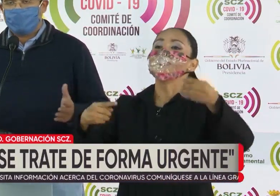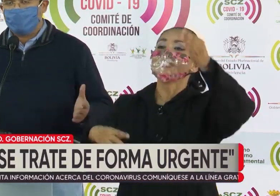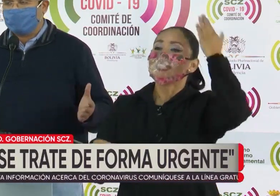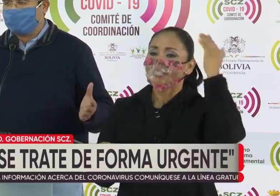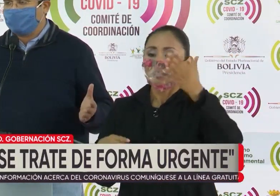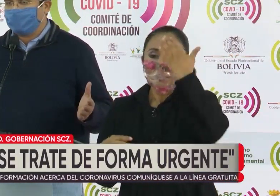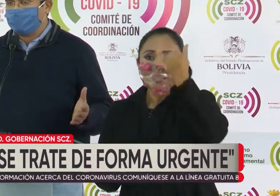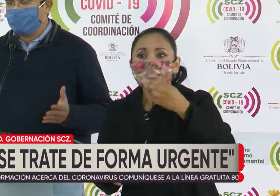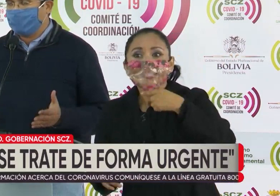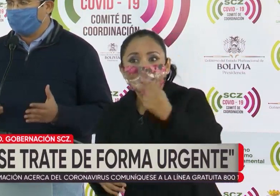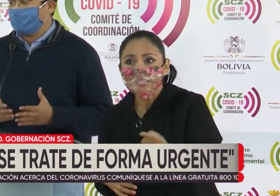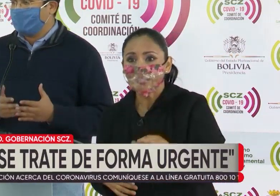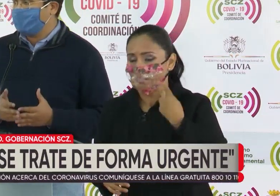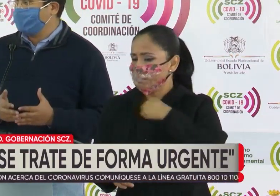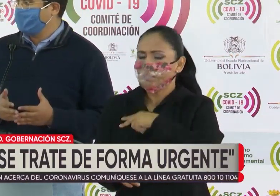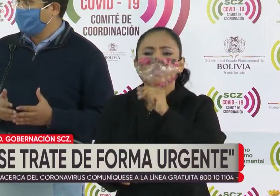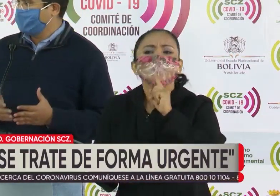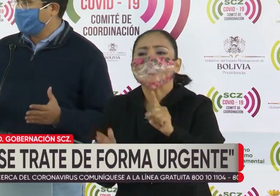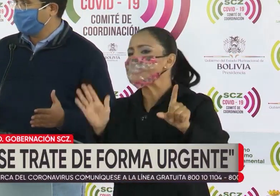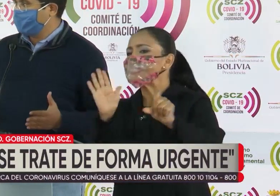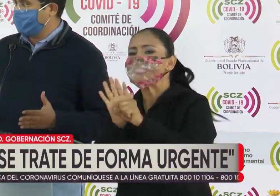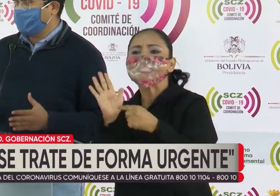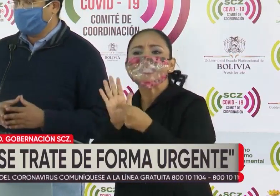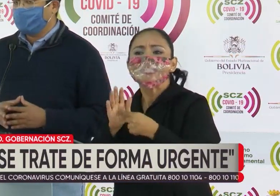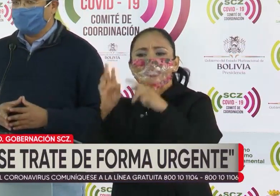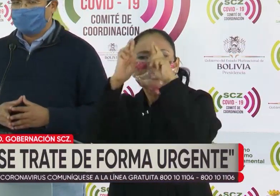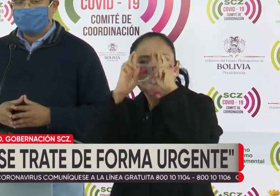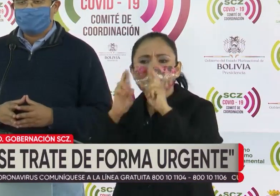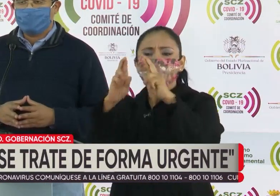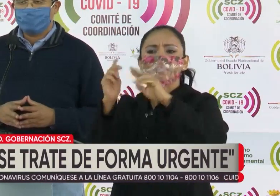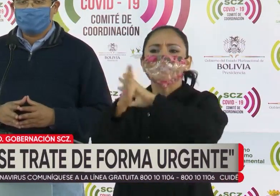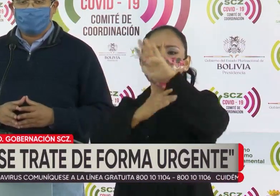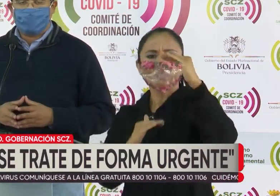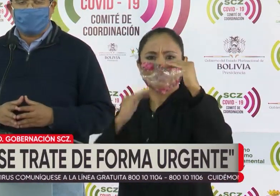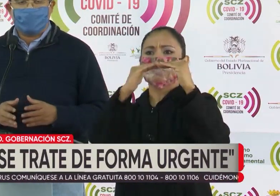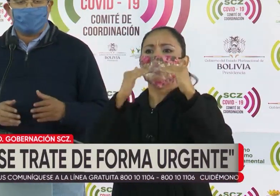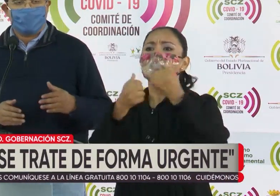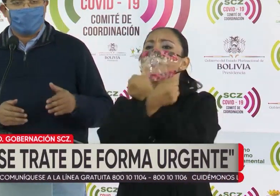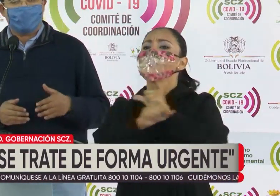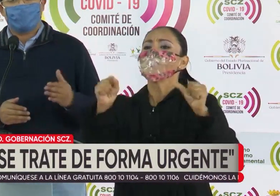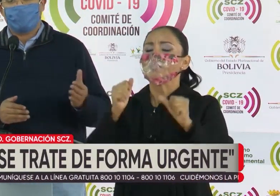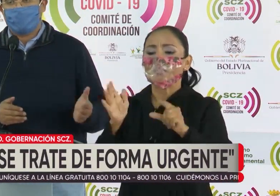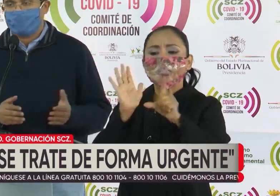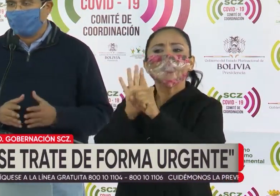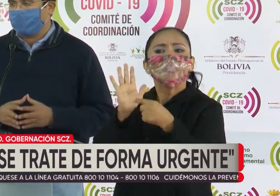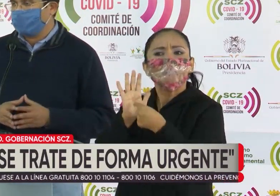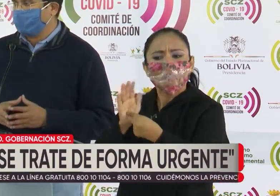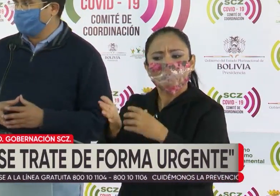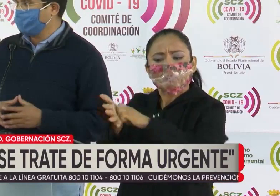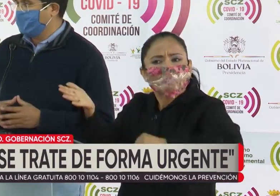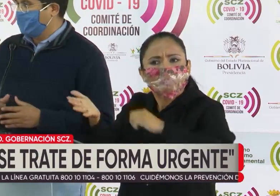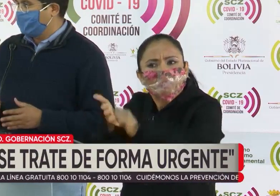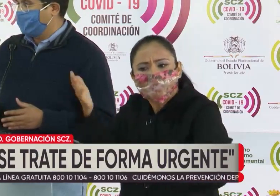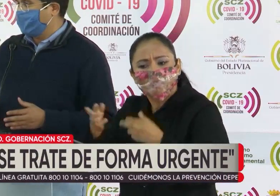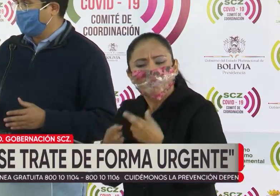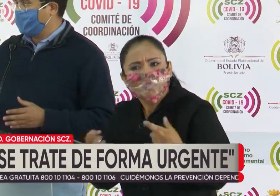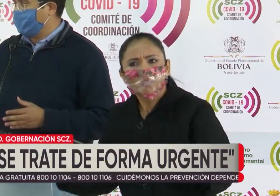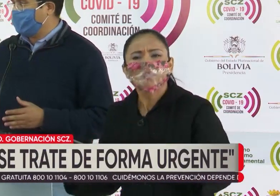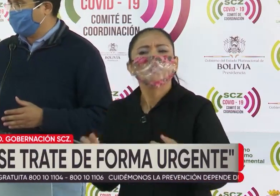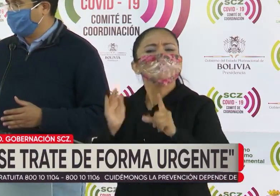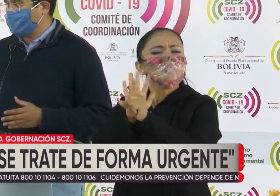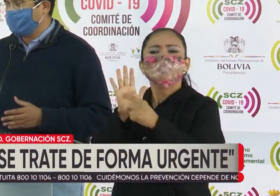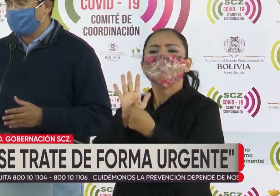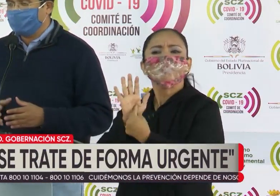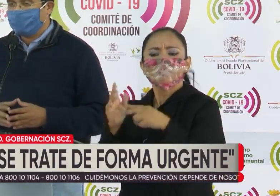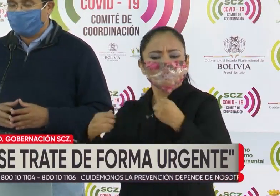porque dijimos que no era una ley que respetaba las competencias autonómicas, era una ley que confiscaba los recursos y era una